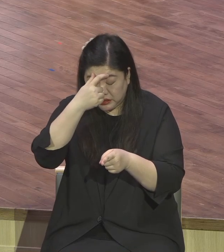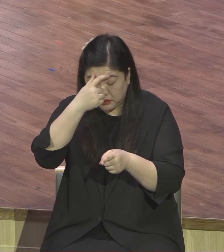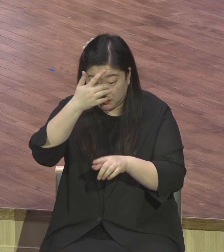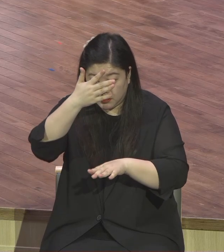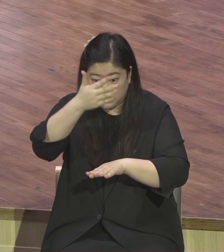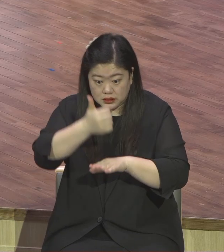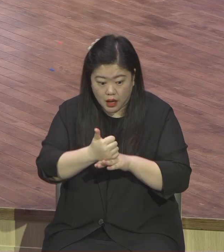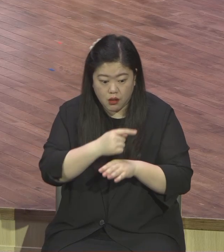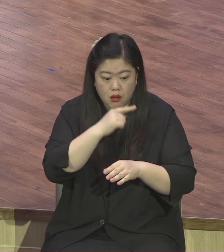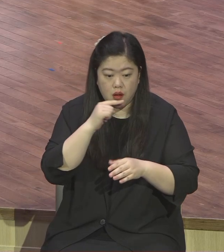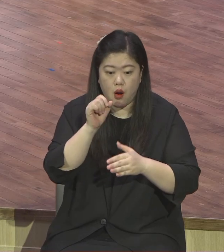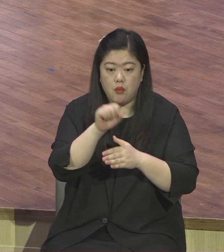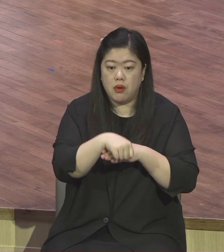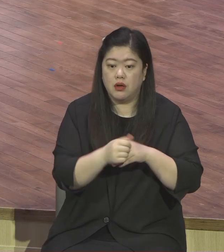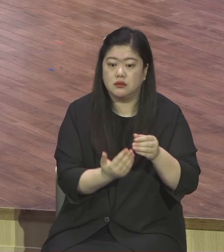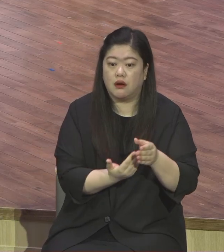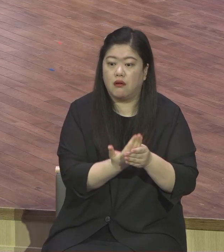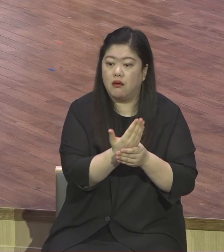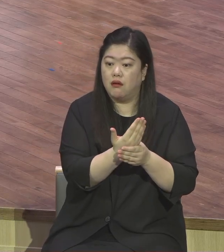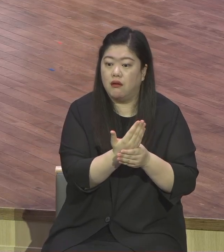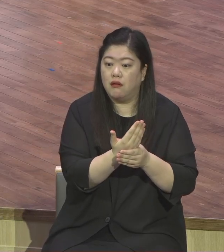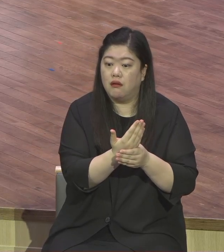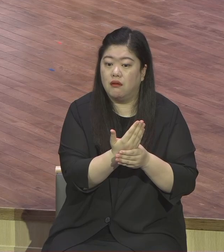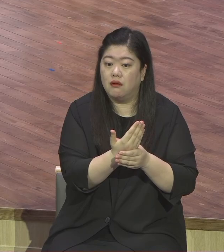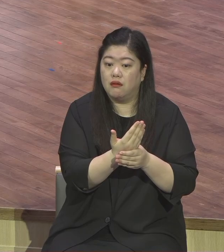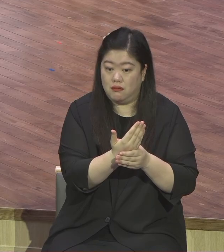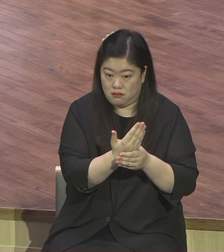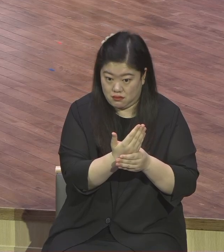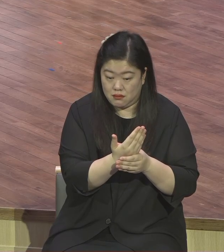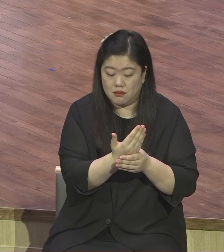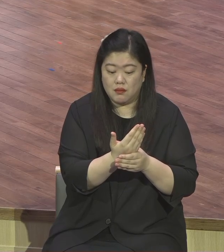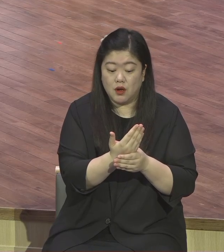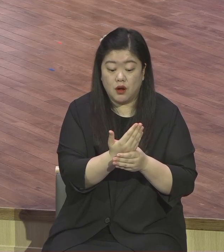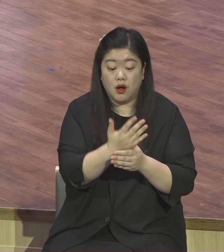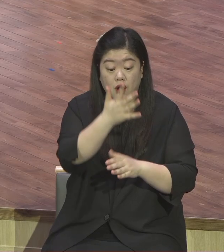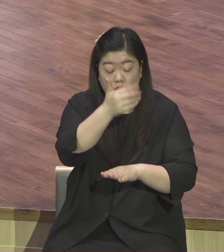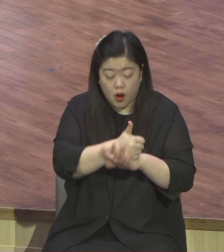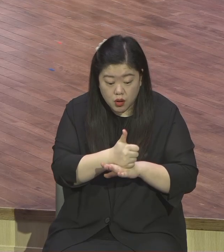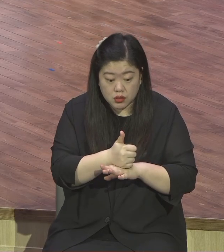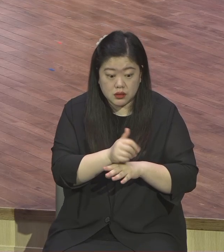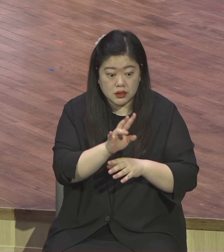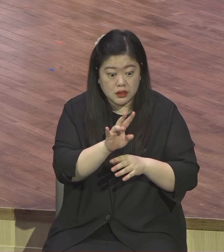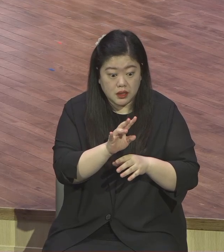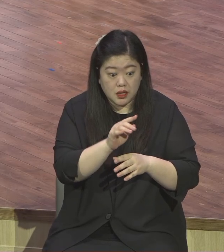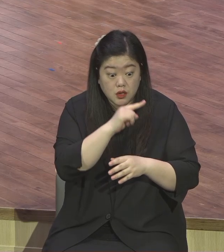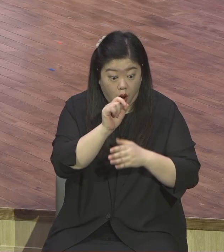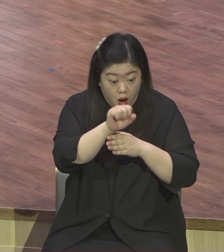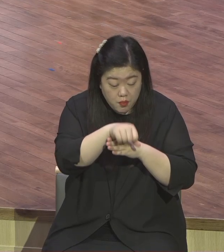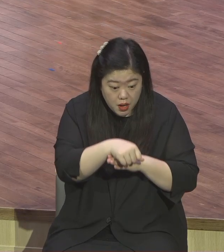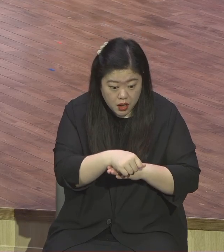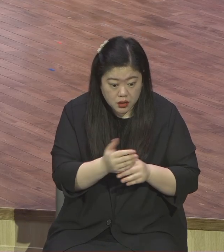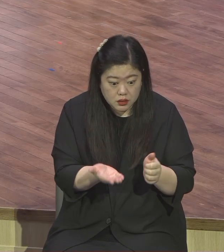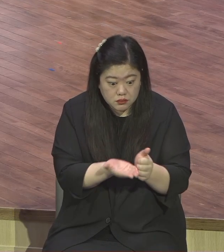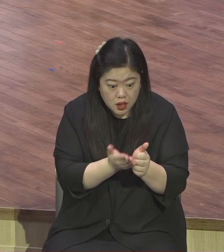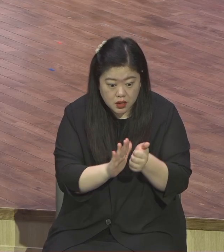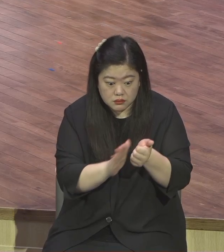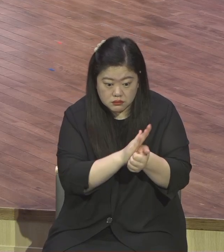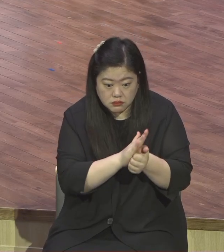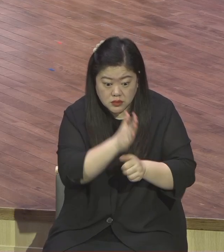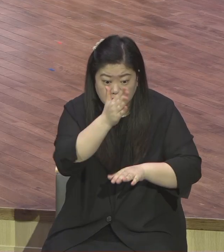나오죠 24시 성삼위 하나님과 소통하는 삶을 사니까 뭐요 이게 무슨 말입니까 나의 한계를